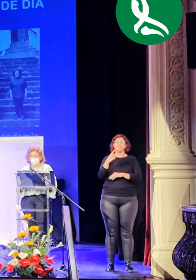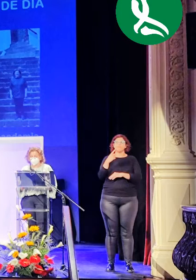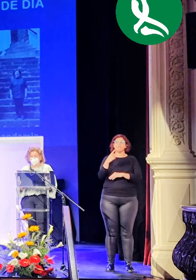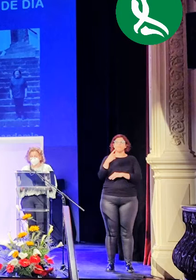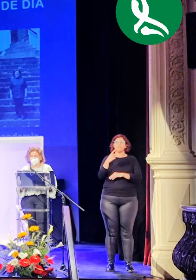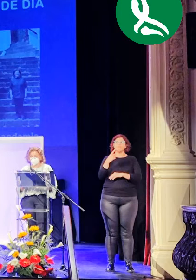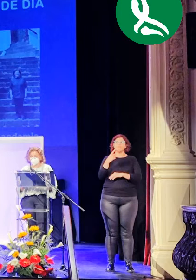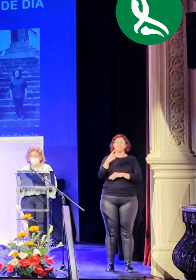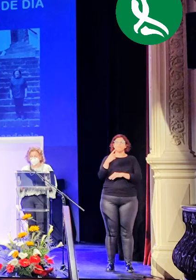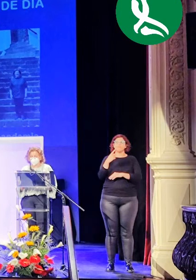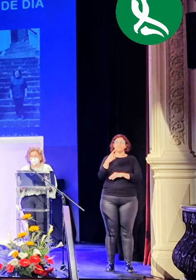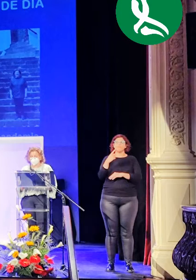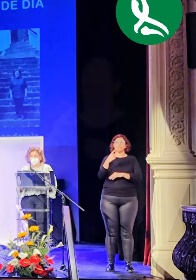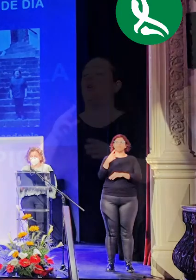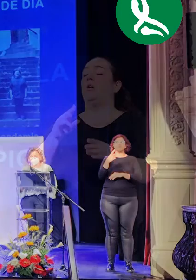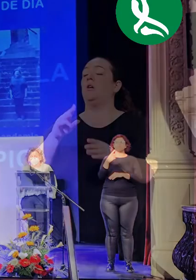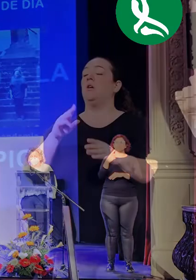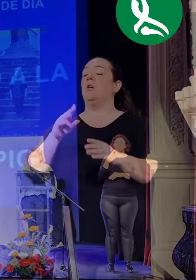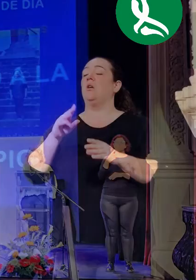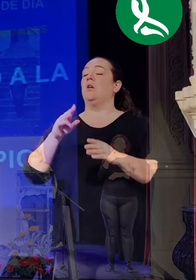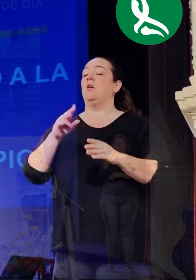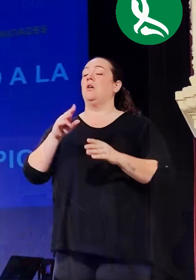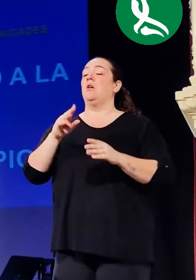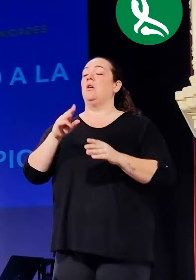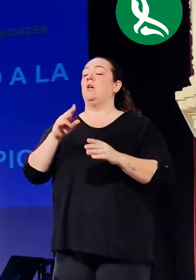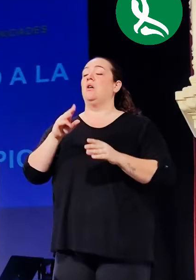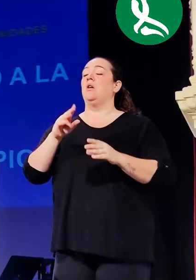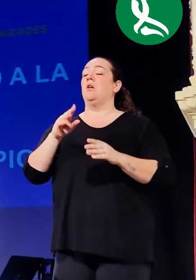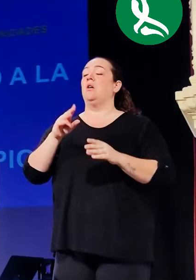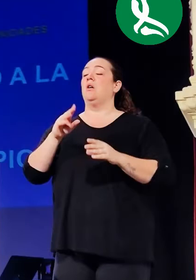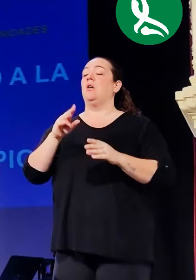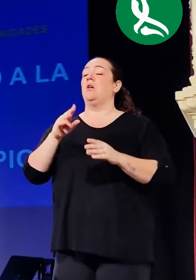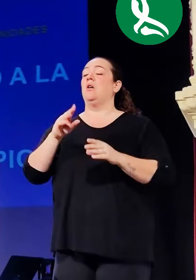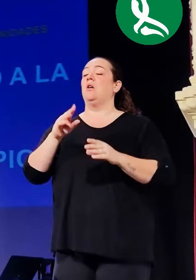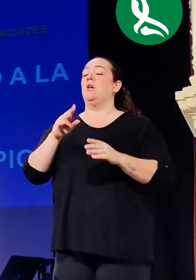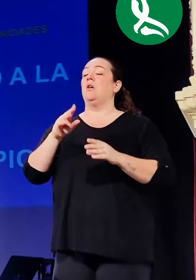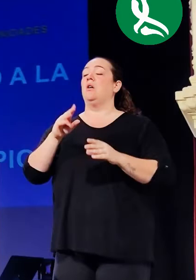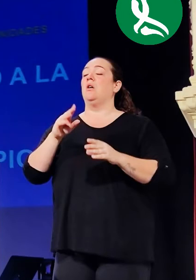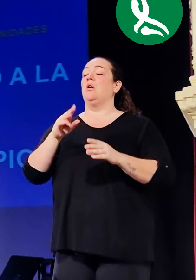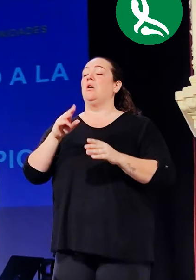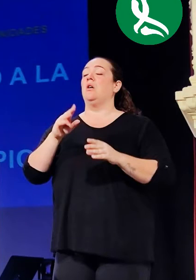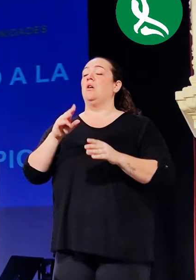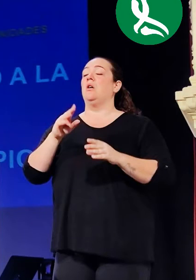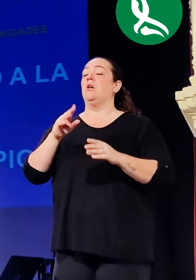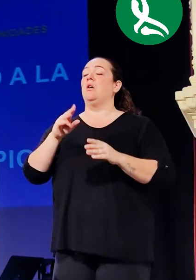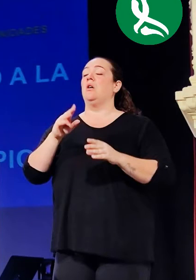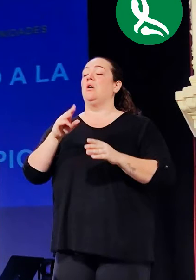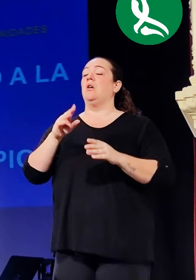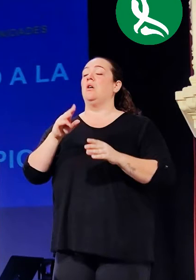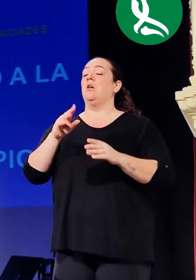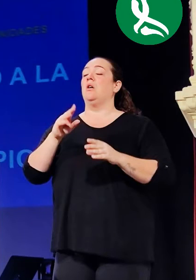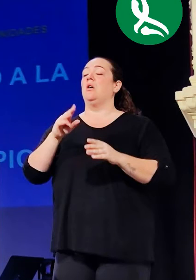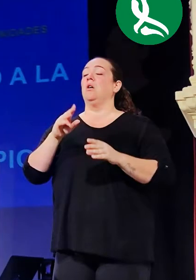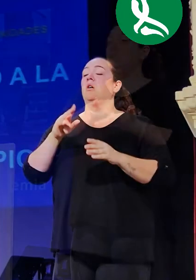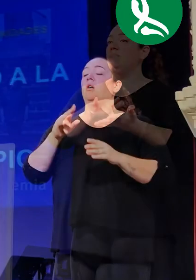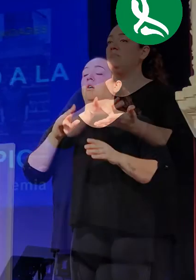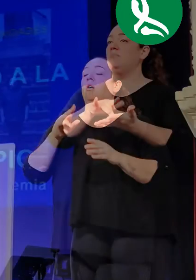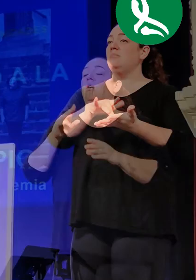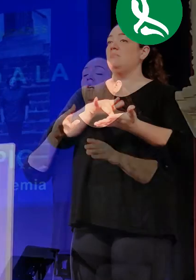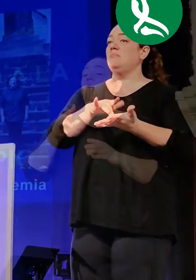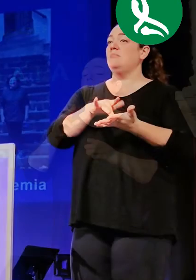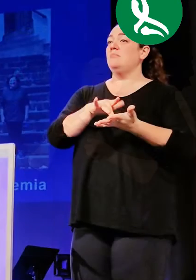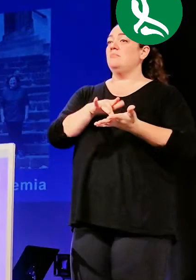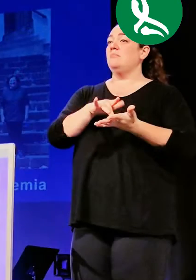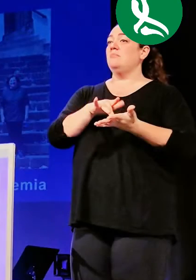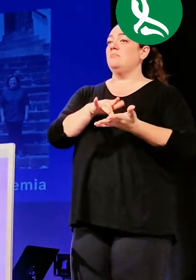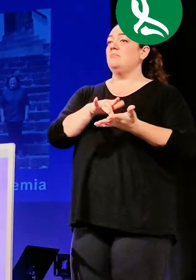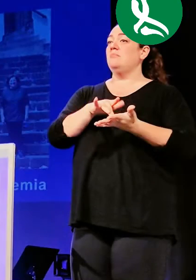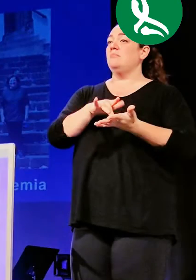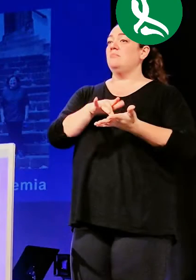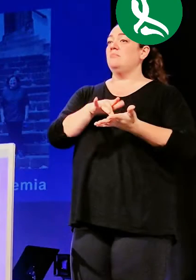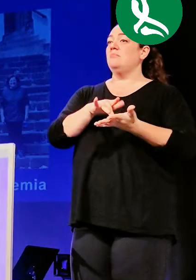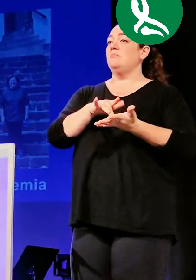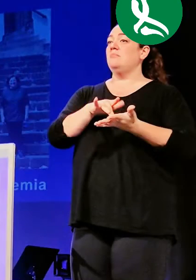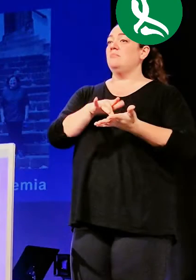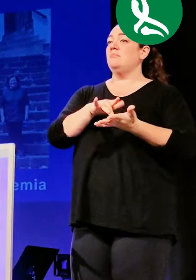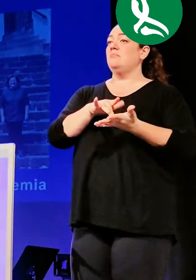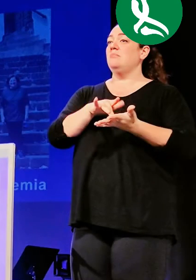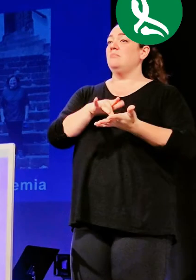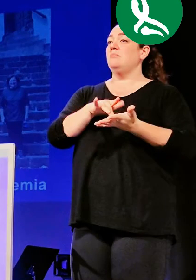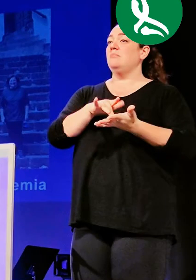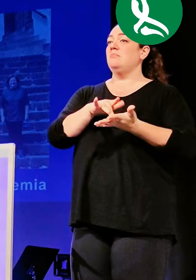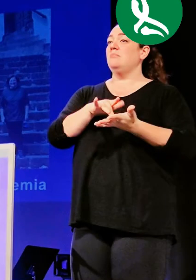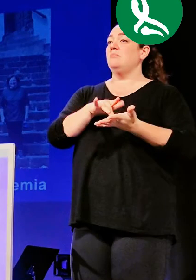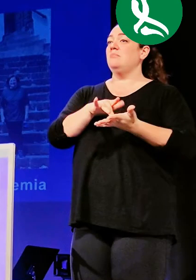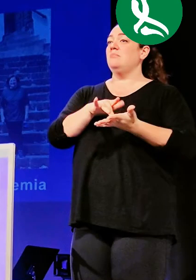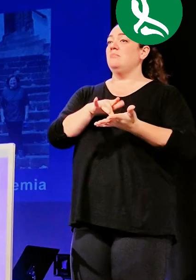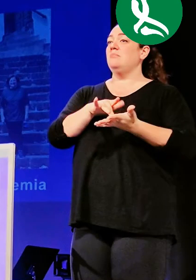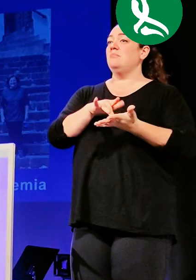demostrables que los hacéis y los hagan los nuevos voluntarios. Muchísimas gracias y